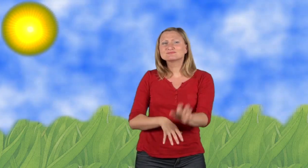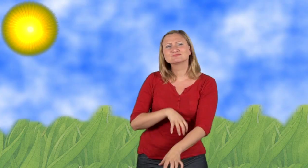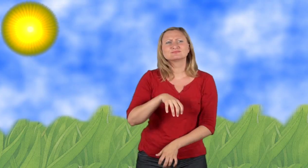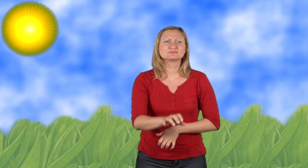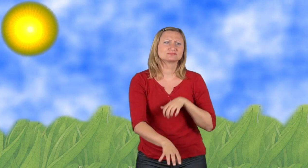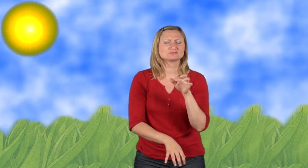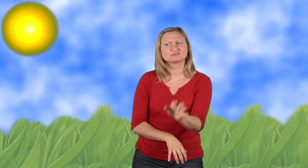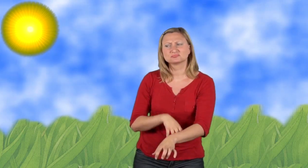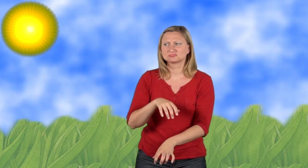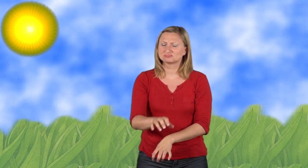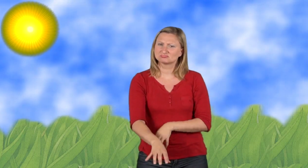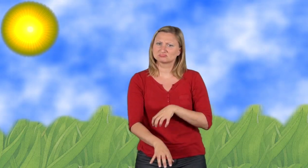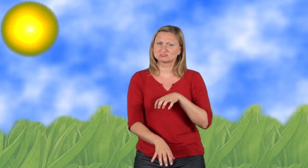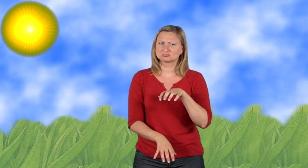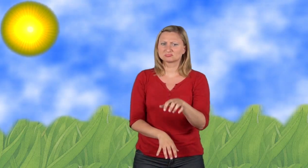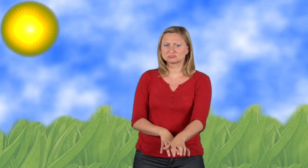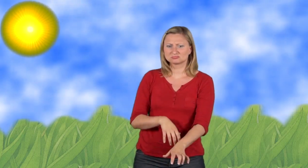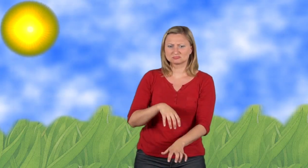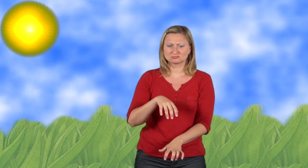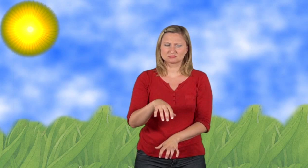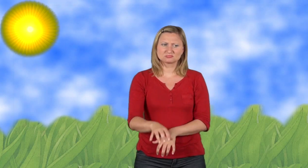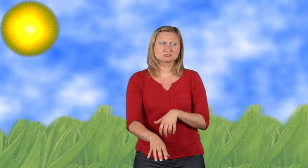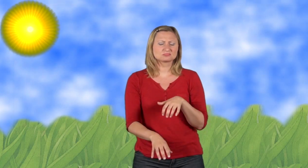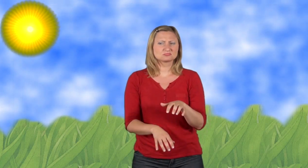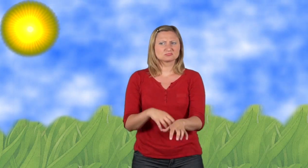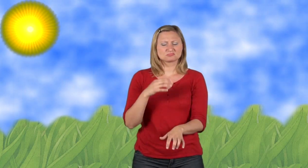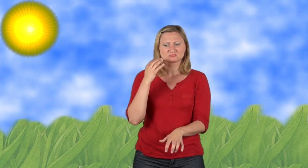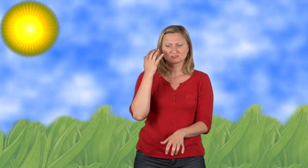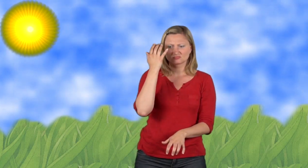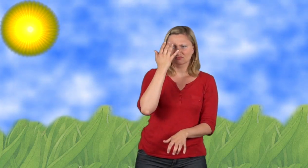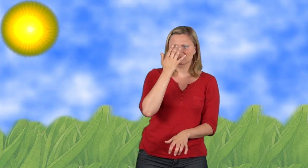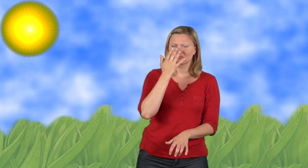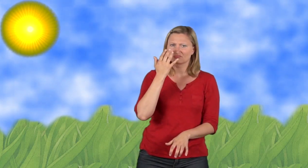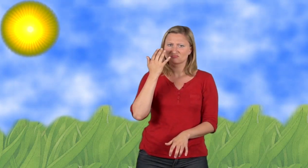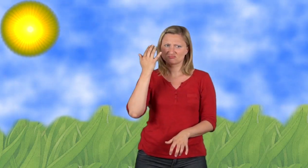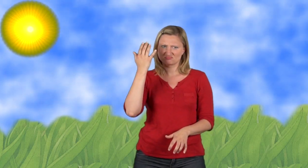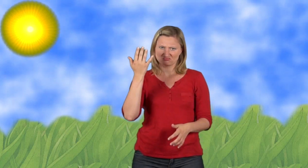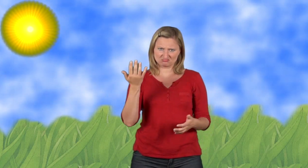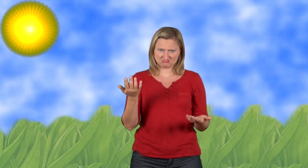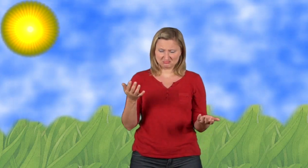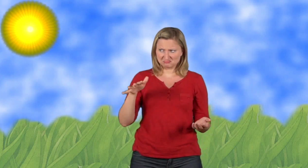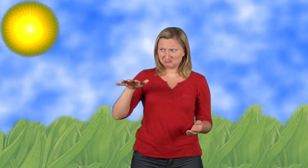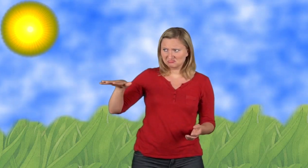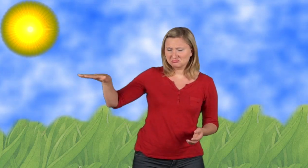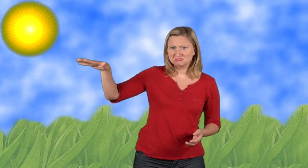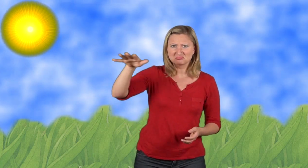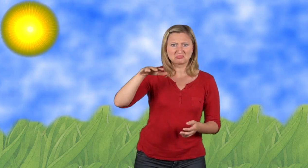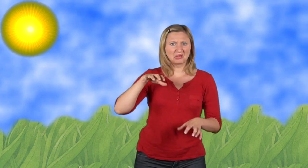Er fragte sich, ob die Tiere tatsächlich ohne ihn zurecht kamen.